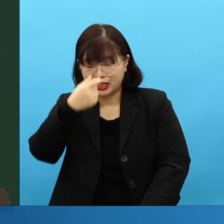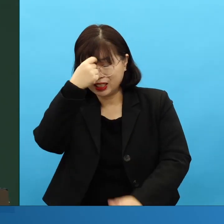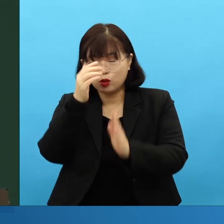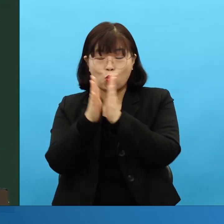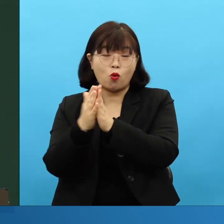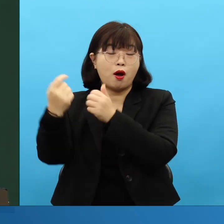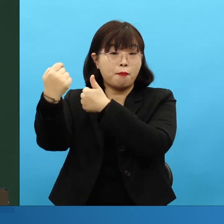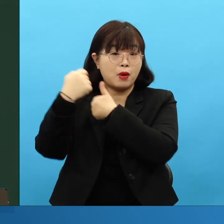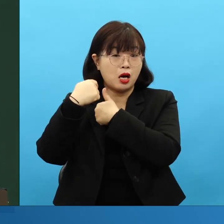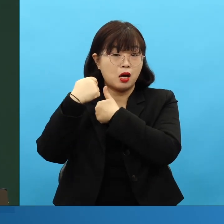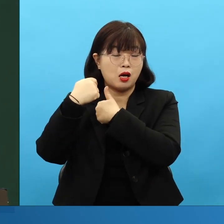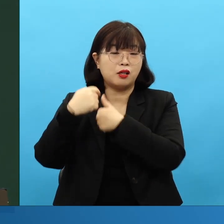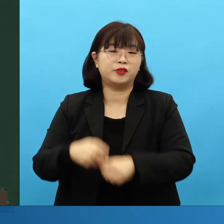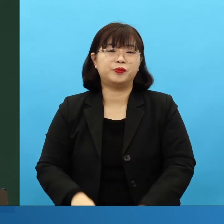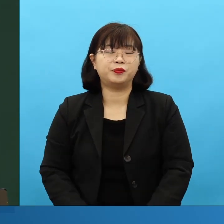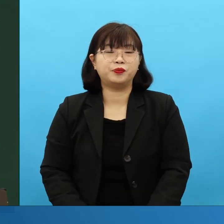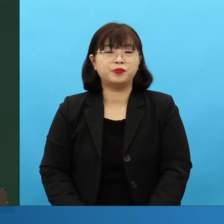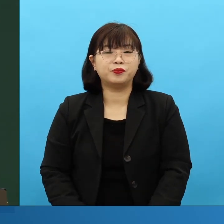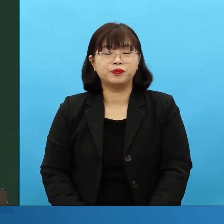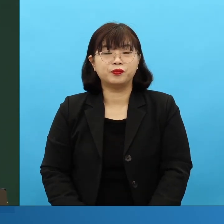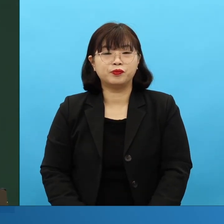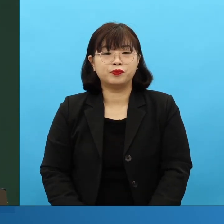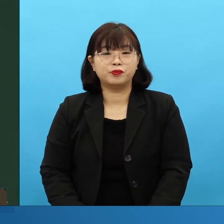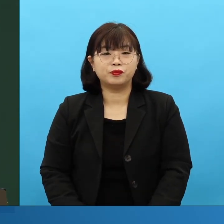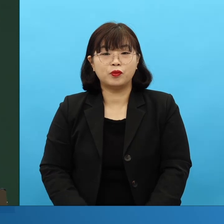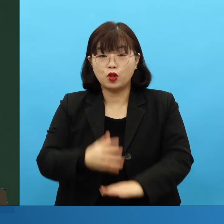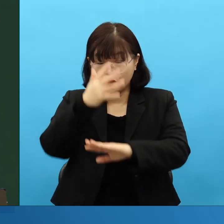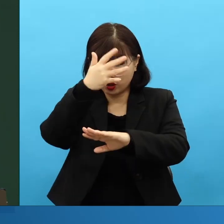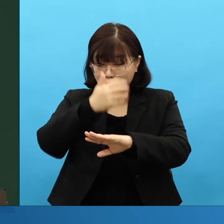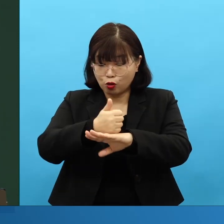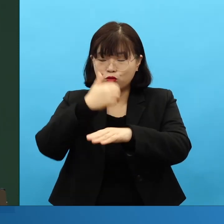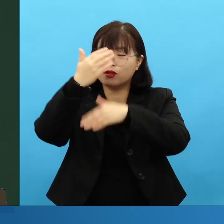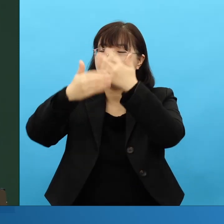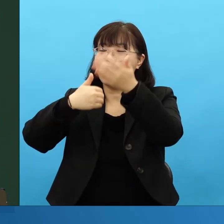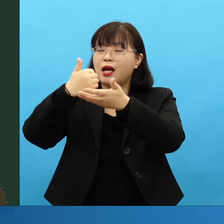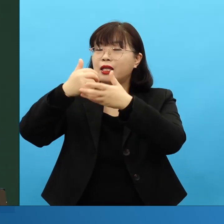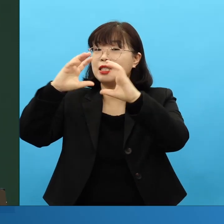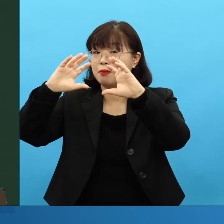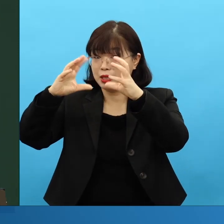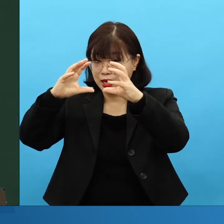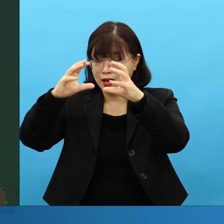하나님의 나라, 그 나라의 일, 이렇게 예수님이 말씀하신 겁니다.